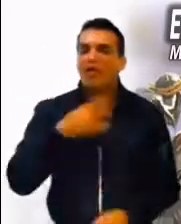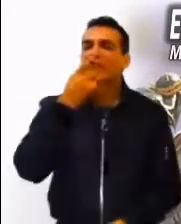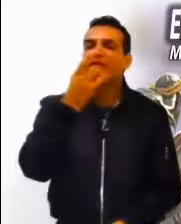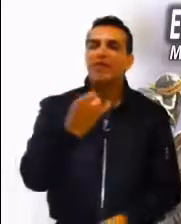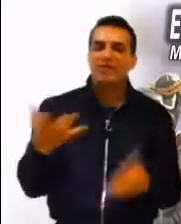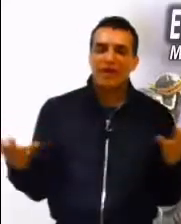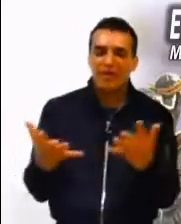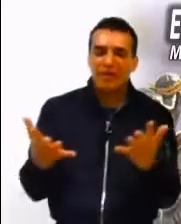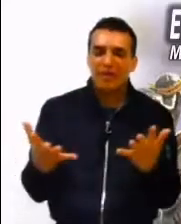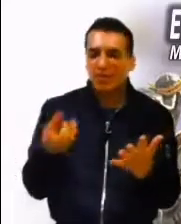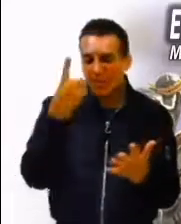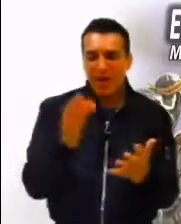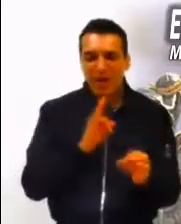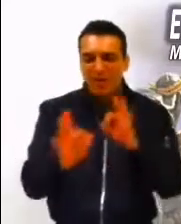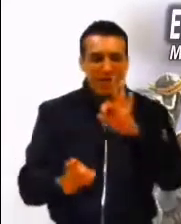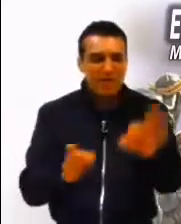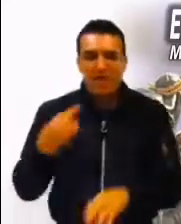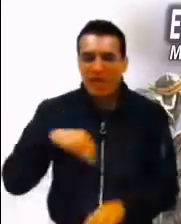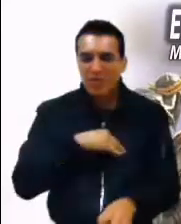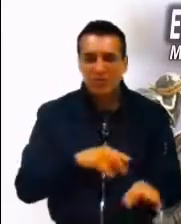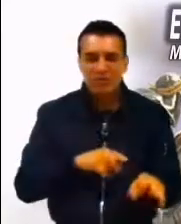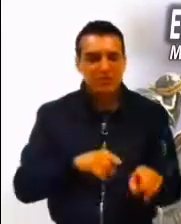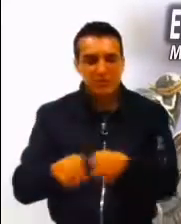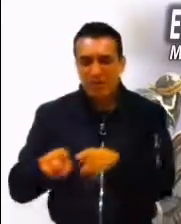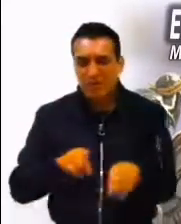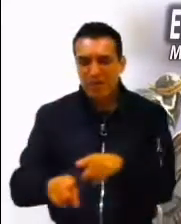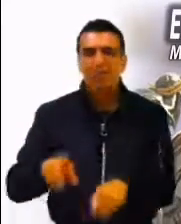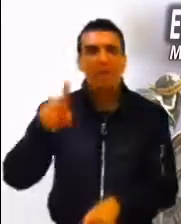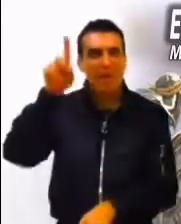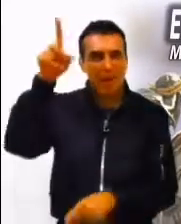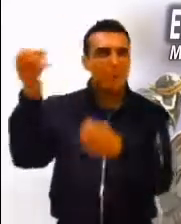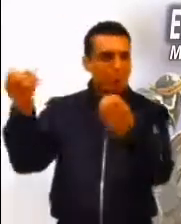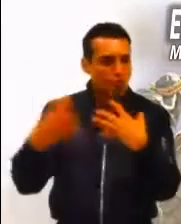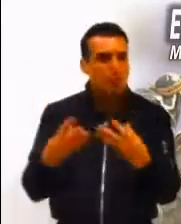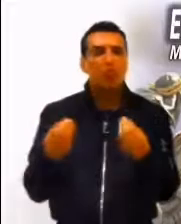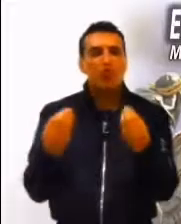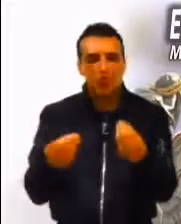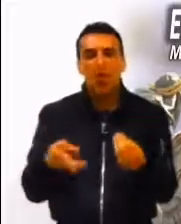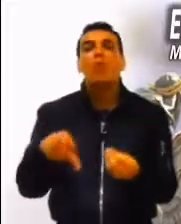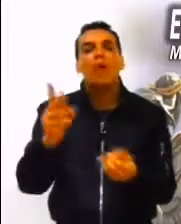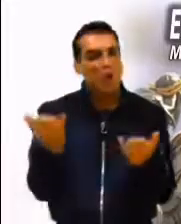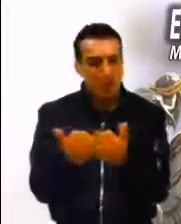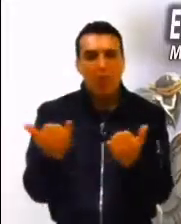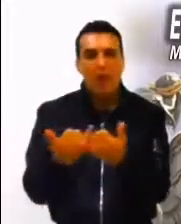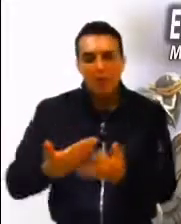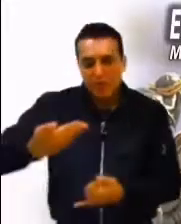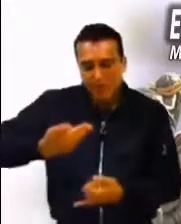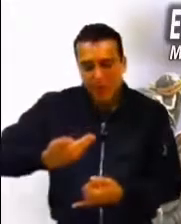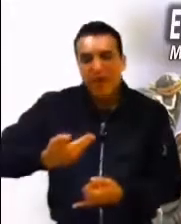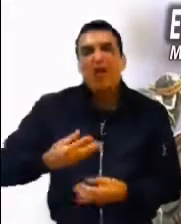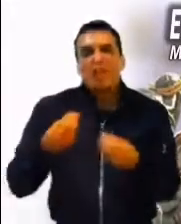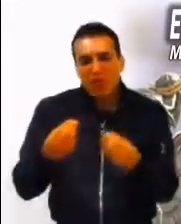en nuestro servicio a los hermanos. Sí, el Señor nos ha dado mucho, pero también nos exigirá mucho